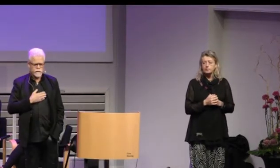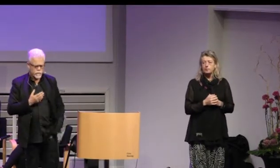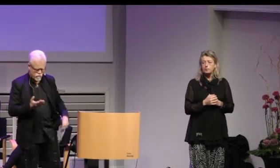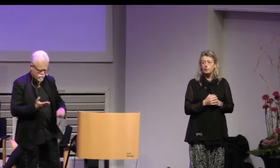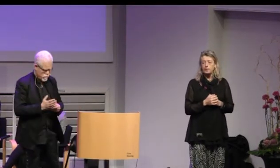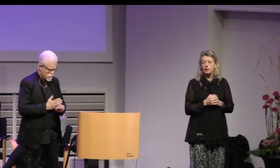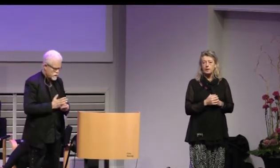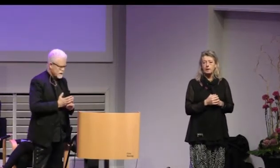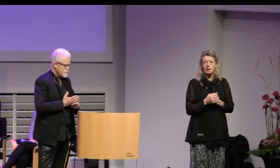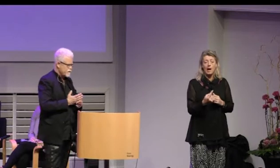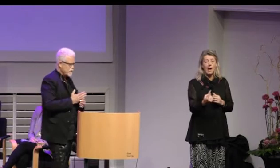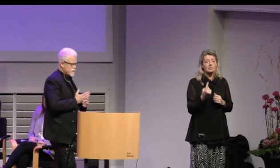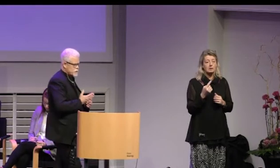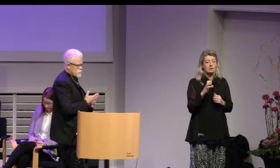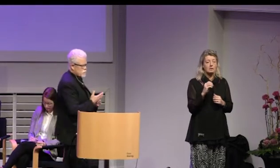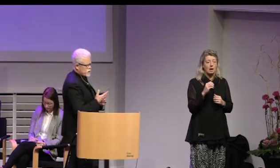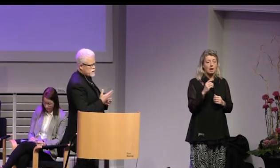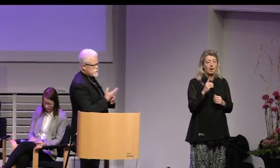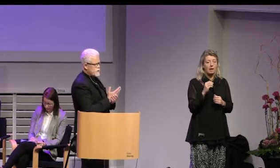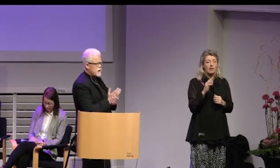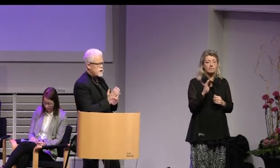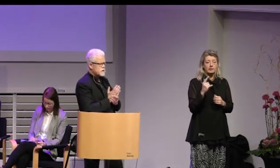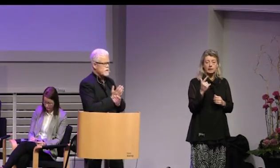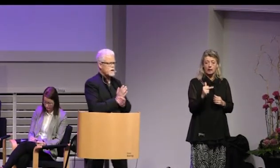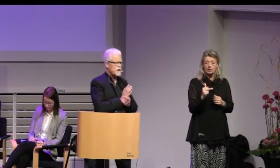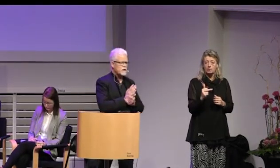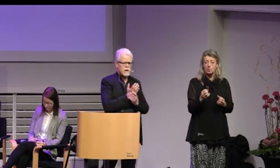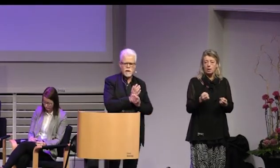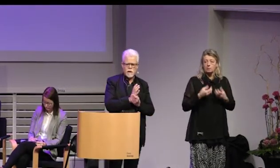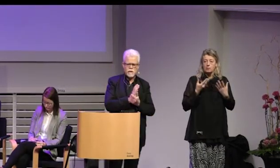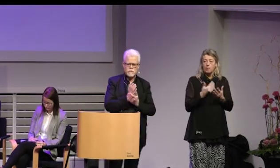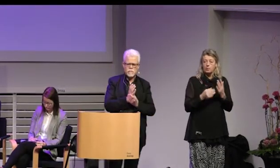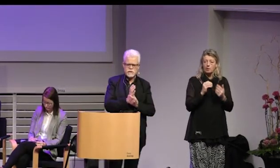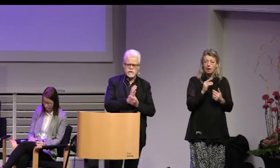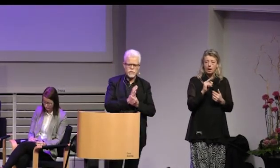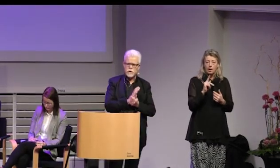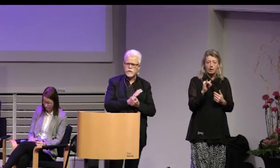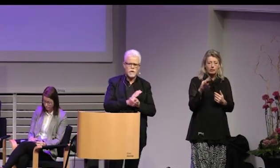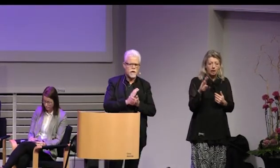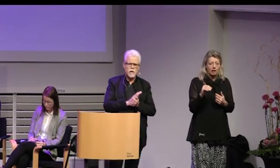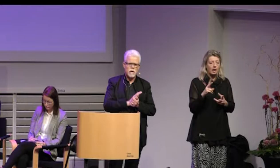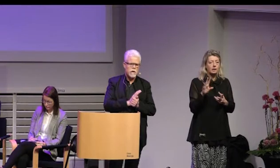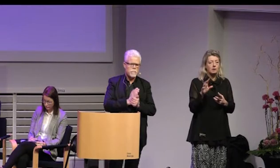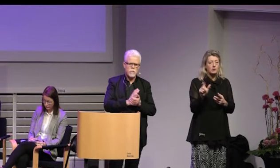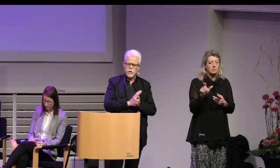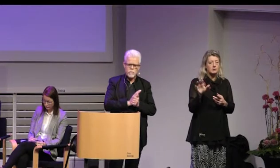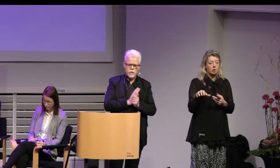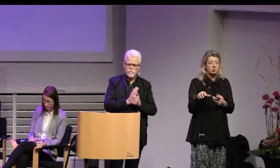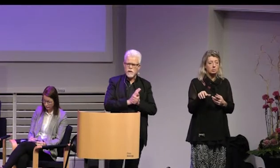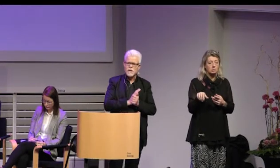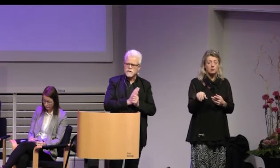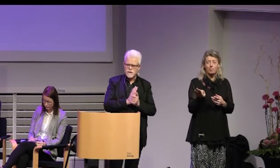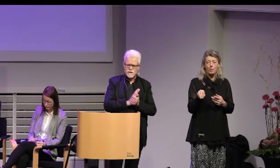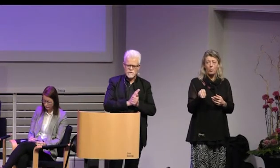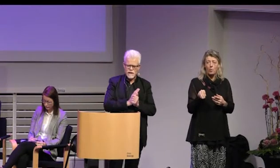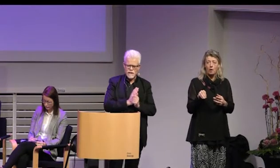antalet salafiter som låter inspireras av Al-Qaida eller islamiska staten är mycket mycket